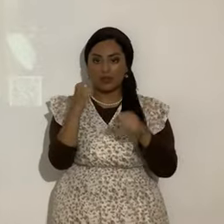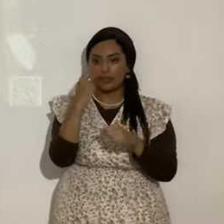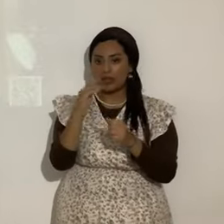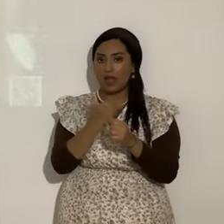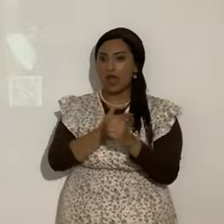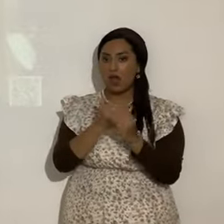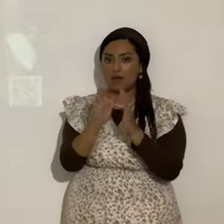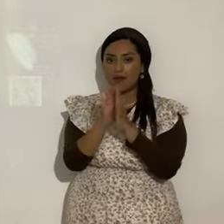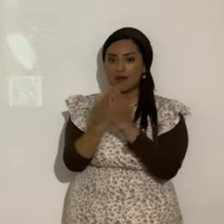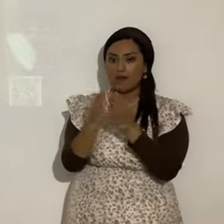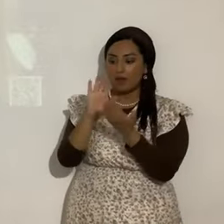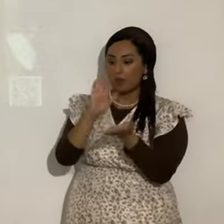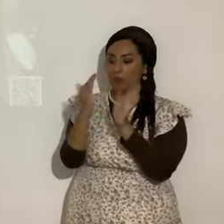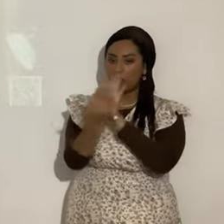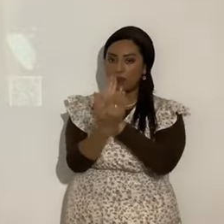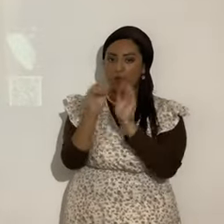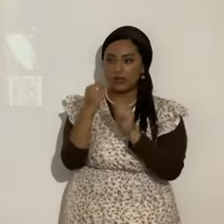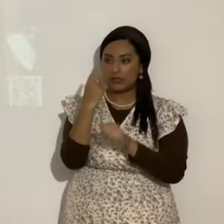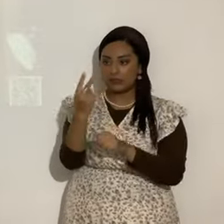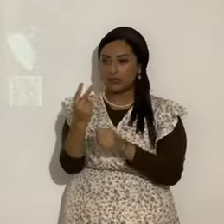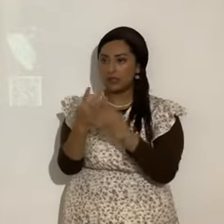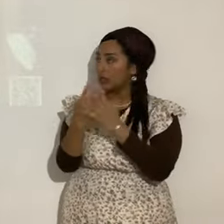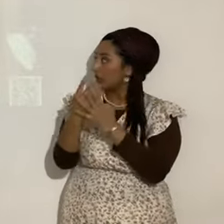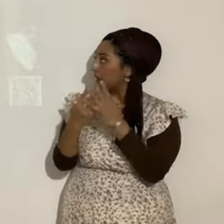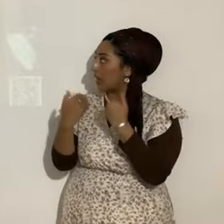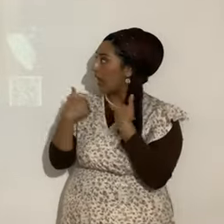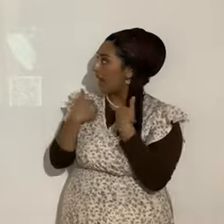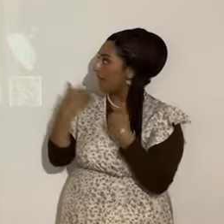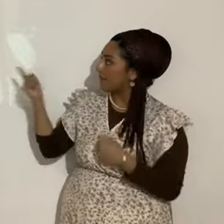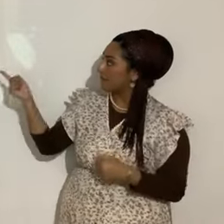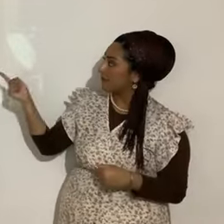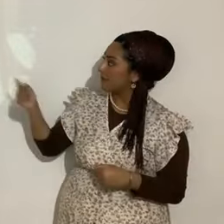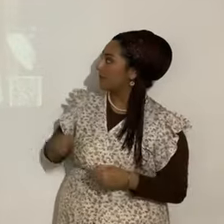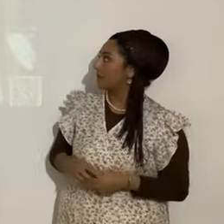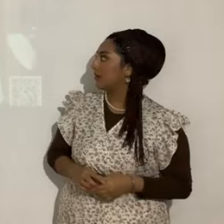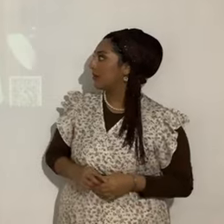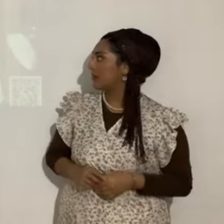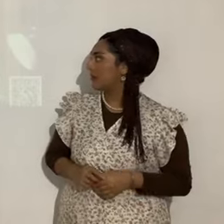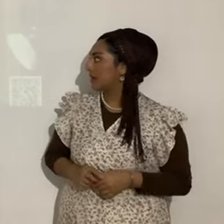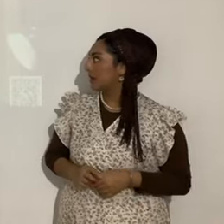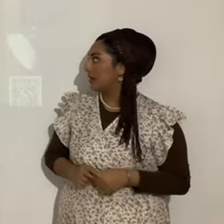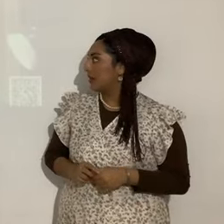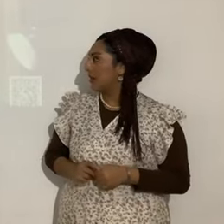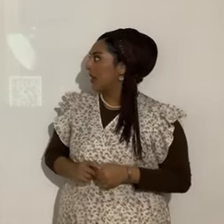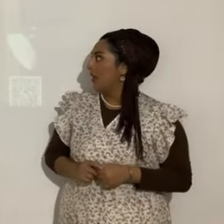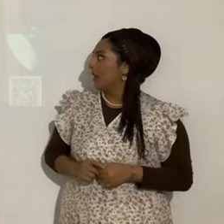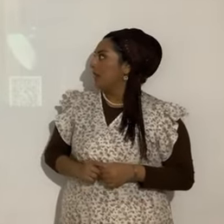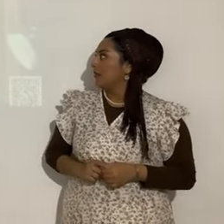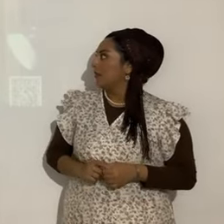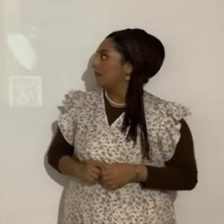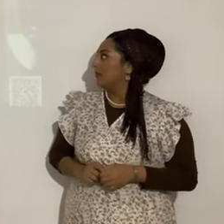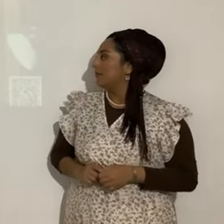revista, para que la escaneen ahorita mismo, Brit Mila. A ver, aquí está. Aquí está. ¿Sí?